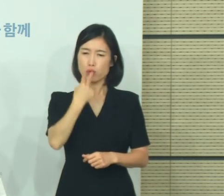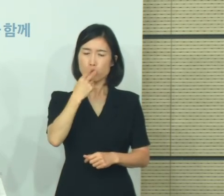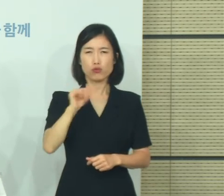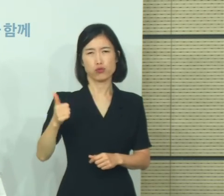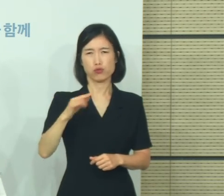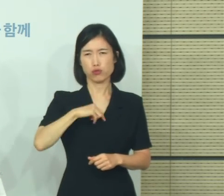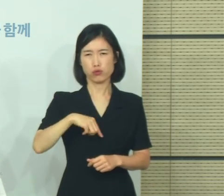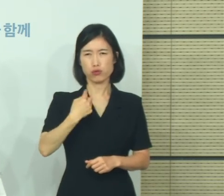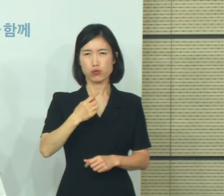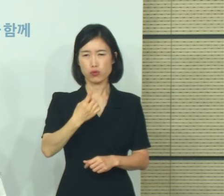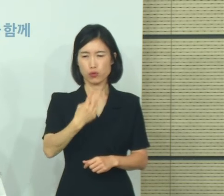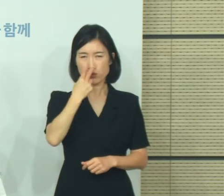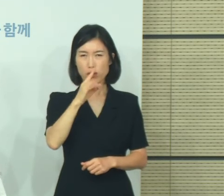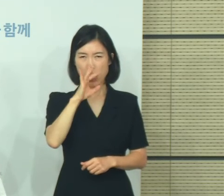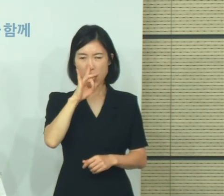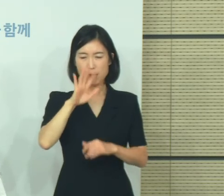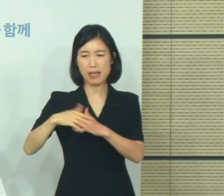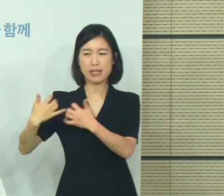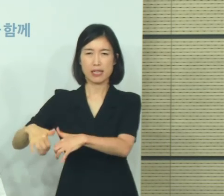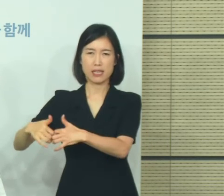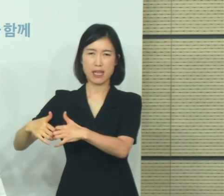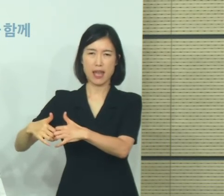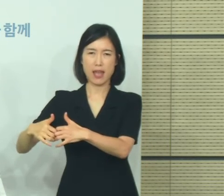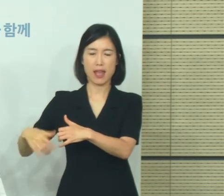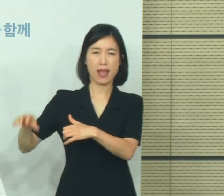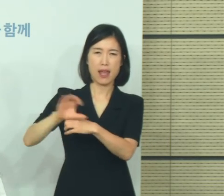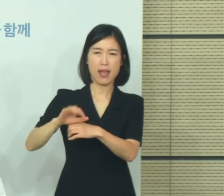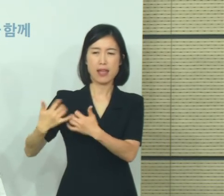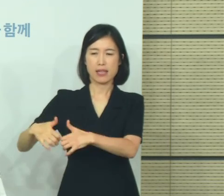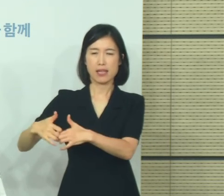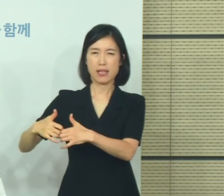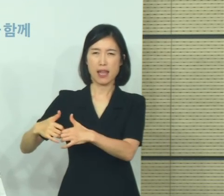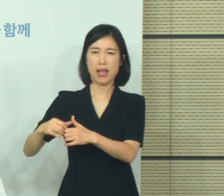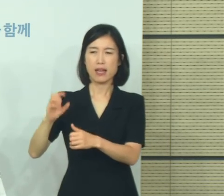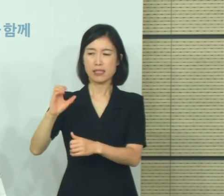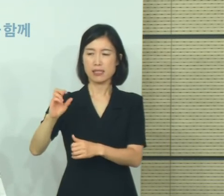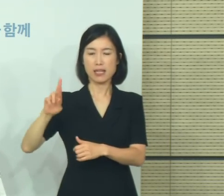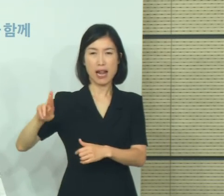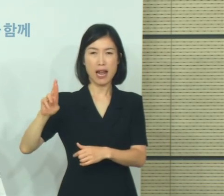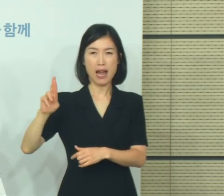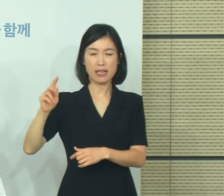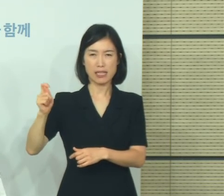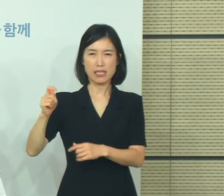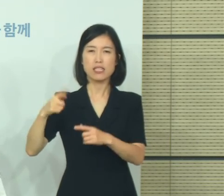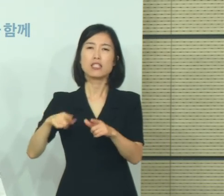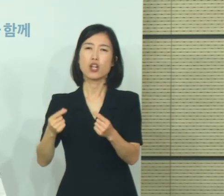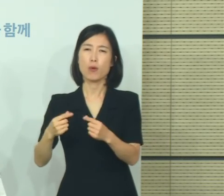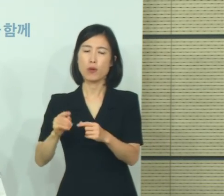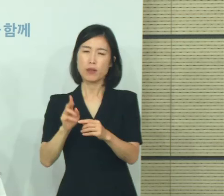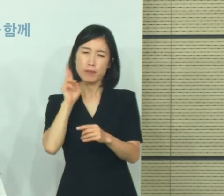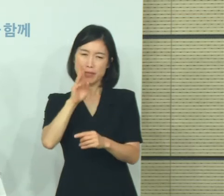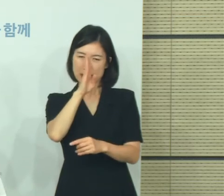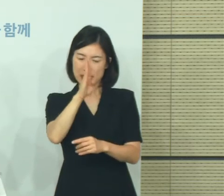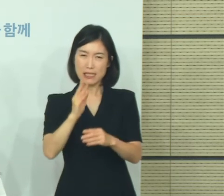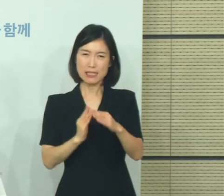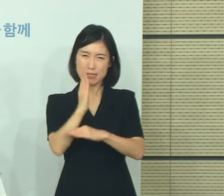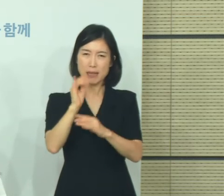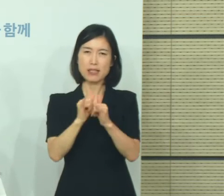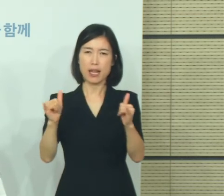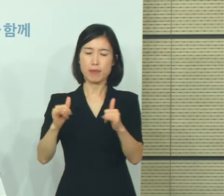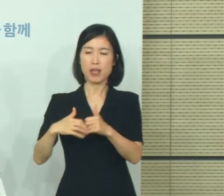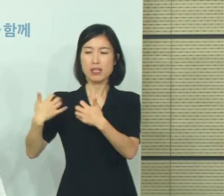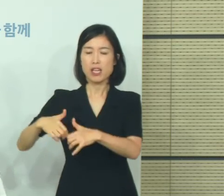하거나 거기에 추가해서 에코모나 CRRT 같은 중환자 치료 시설을 통해서